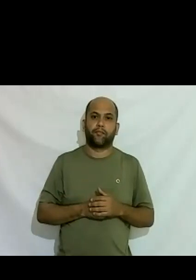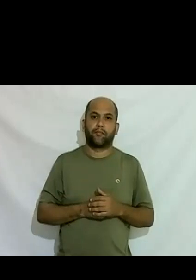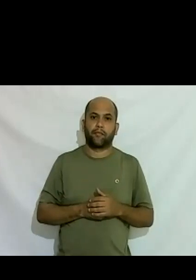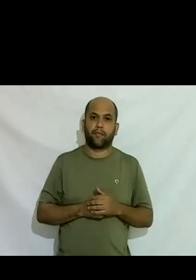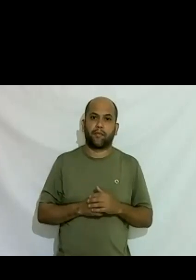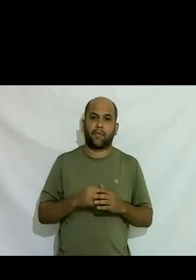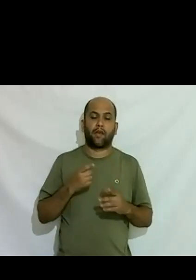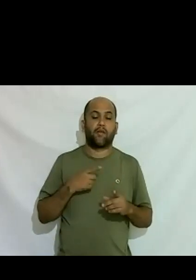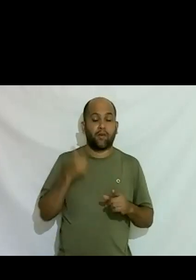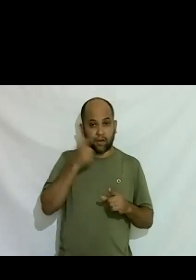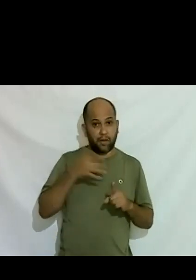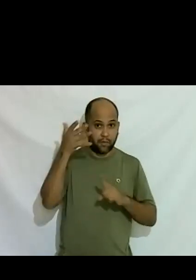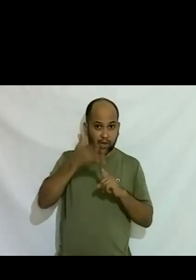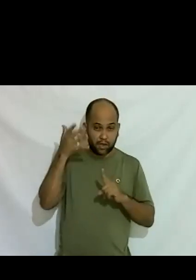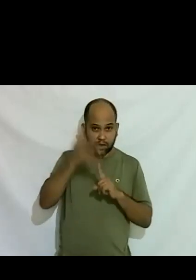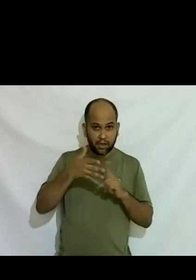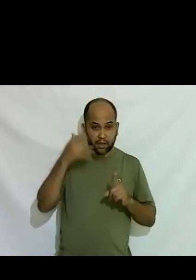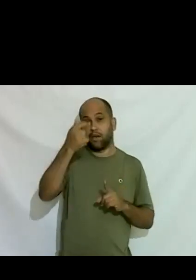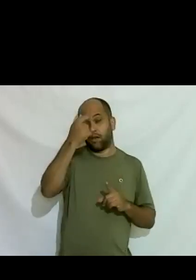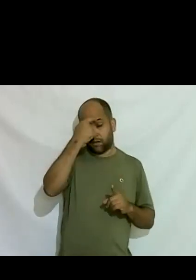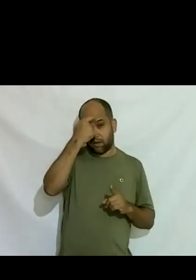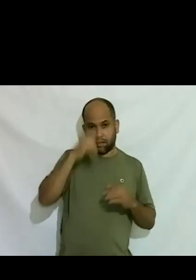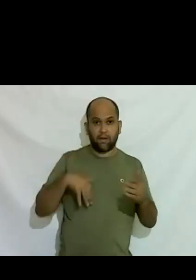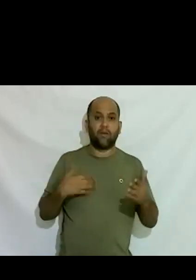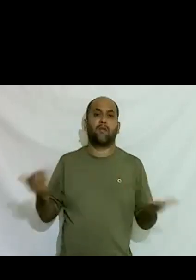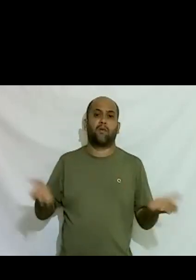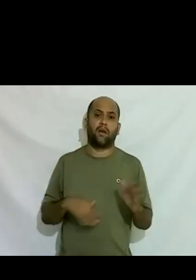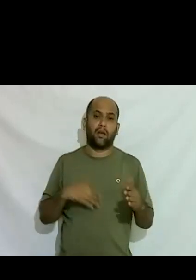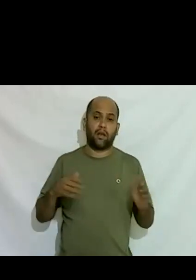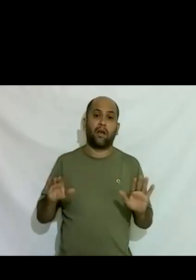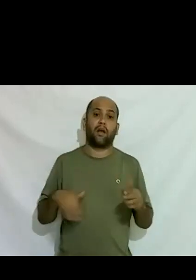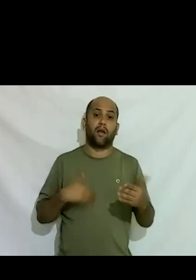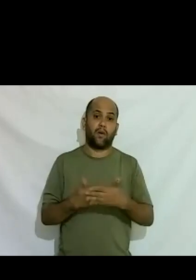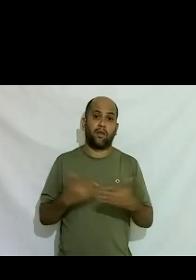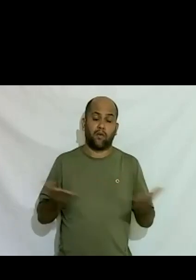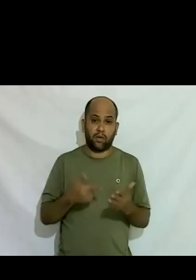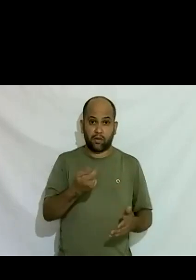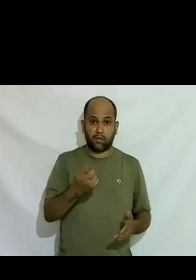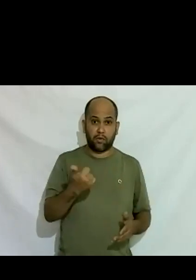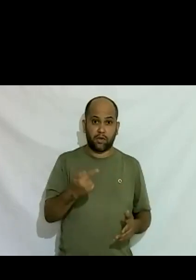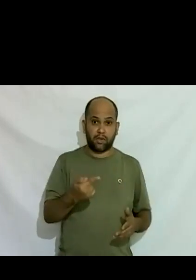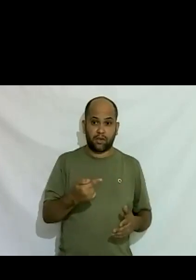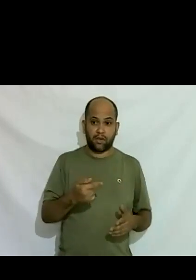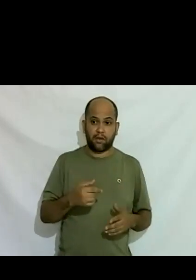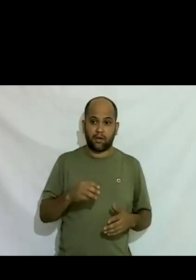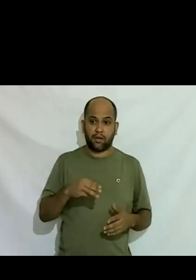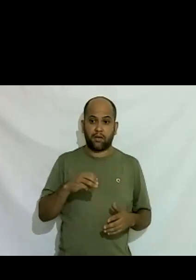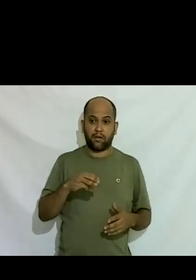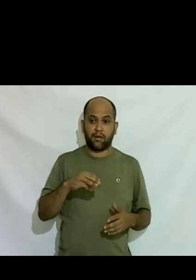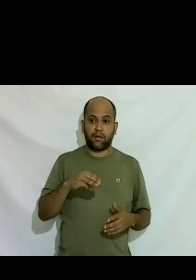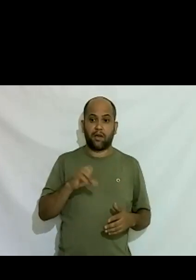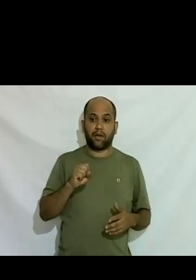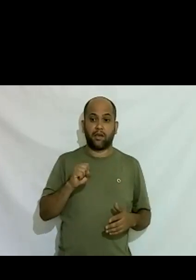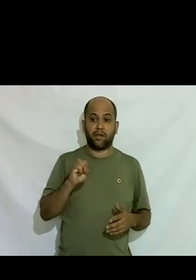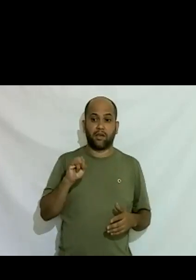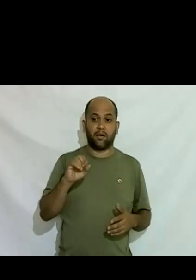palestras de conselheização faço isso até hoje e aí em 2017 Maite Schneider morava em Curitiba veio